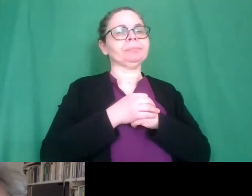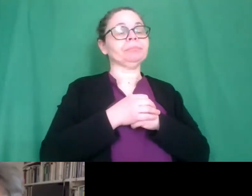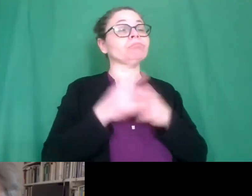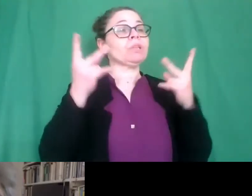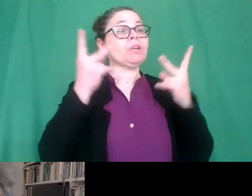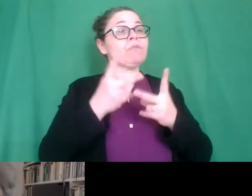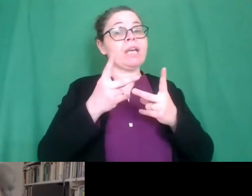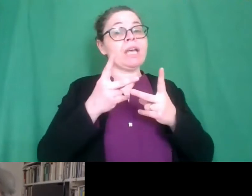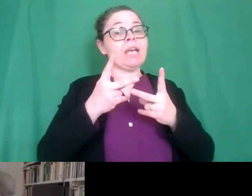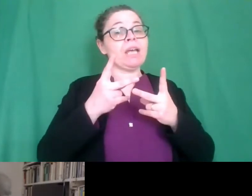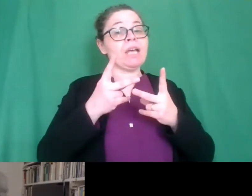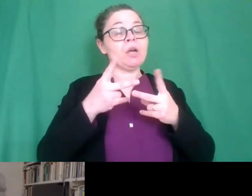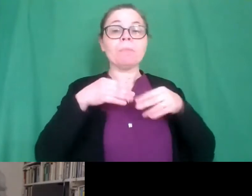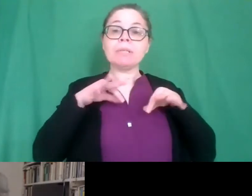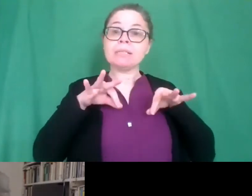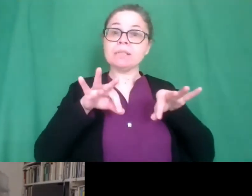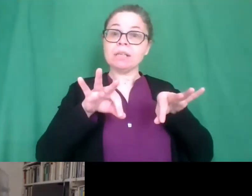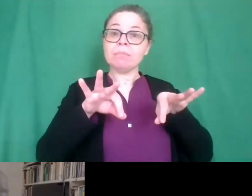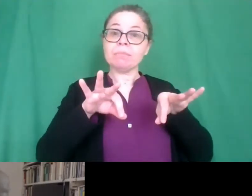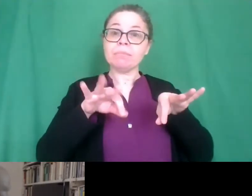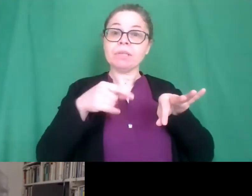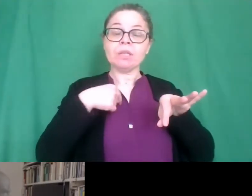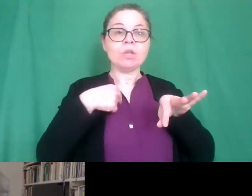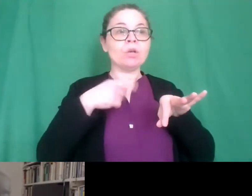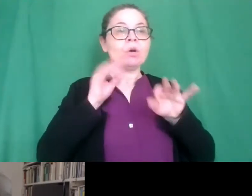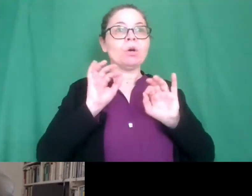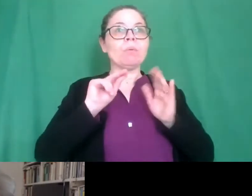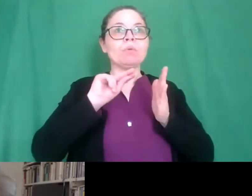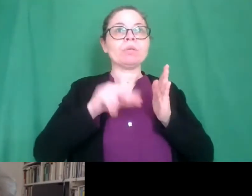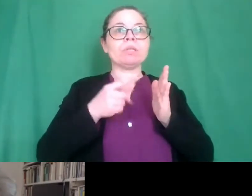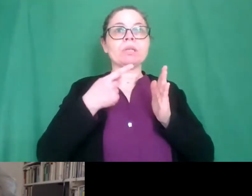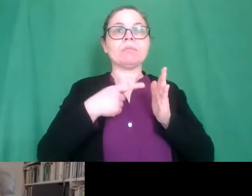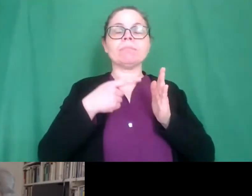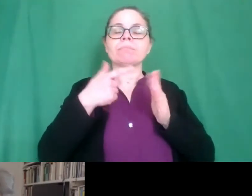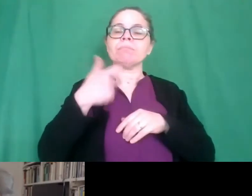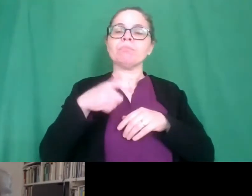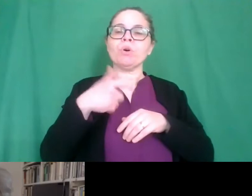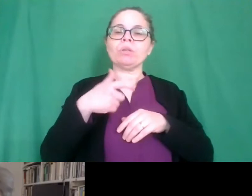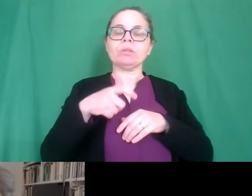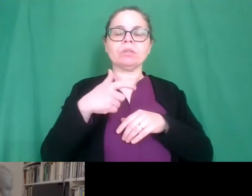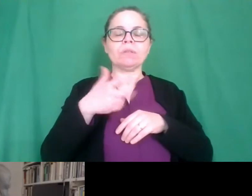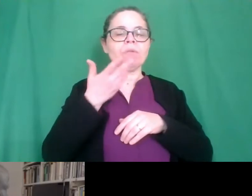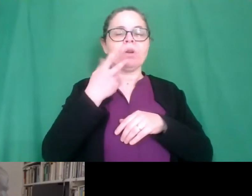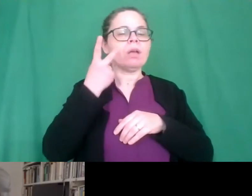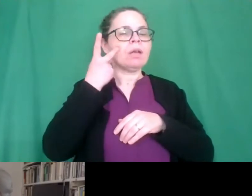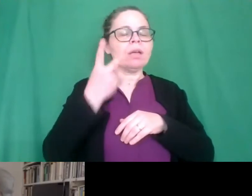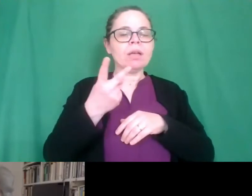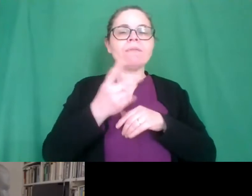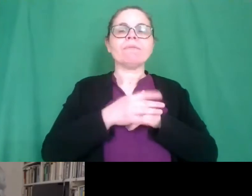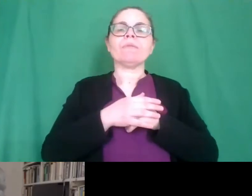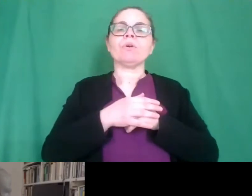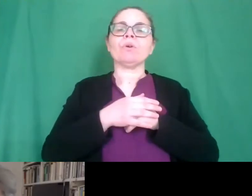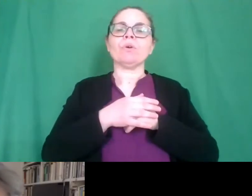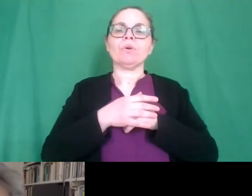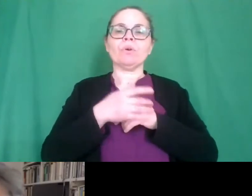questo seminario mi ero iscritta solamente proprio per seguirlo perché ultimamente stiamo scrivendo